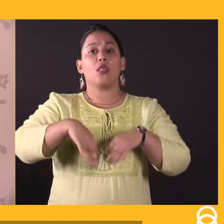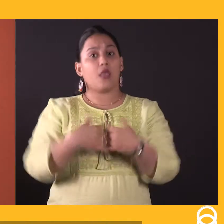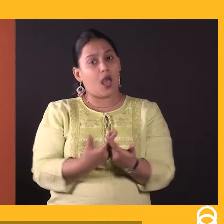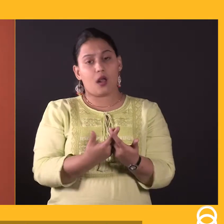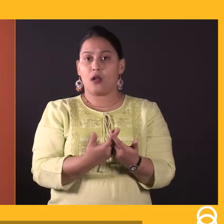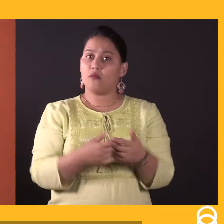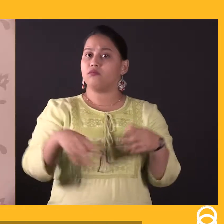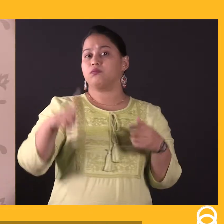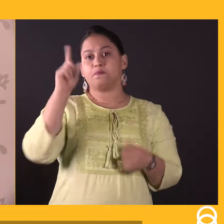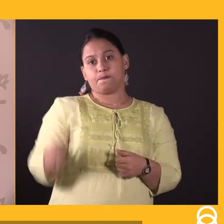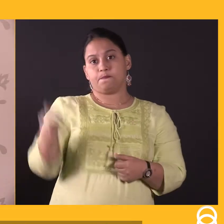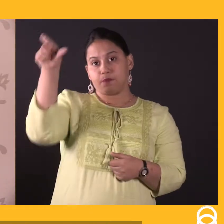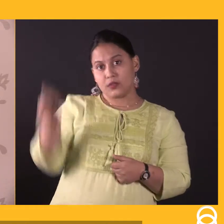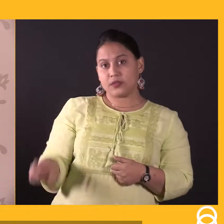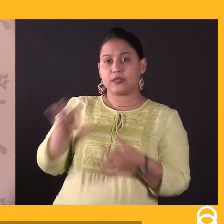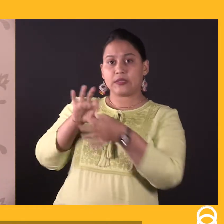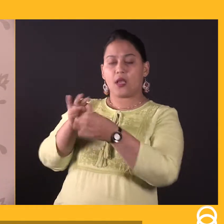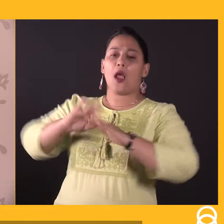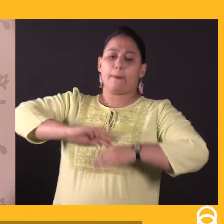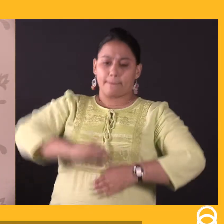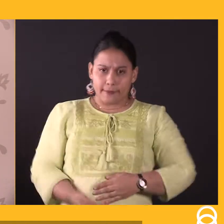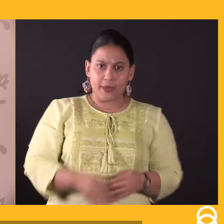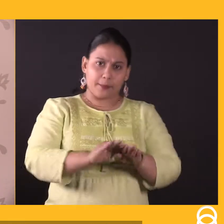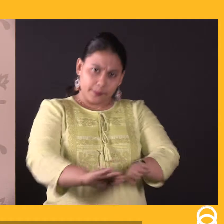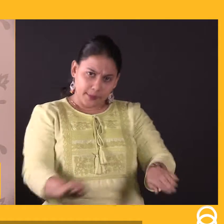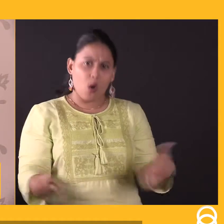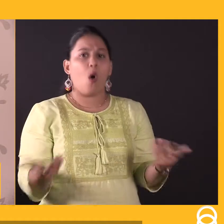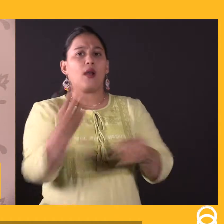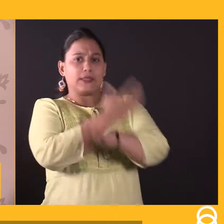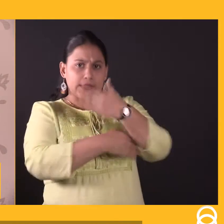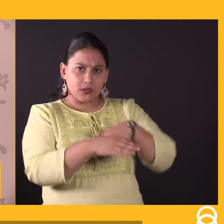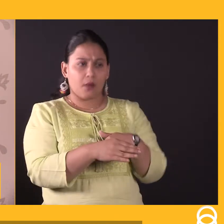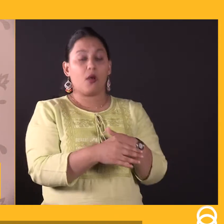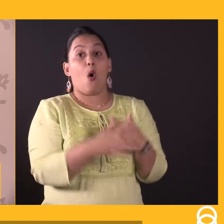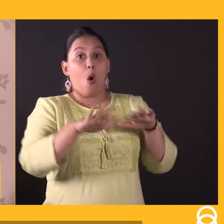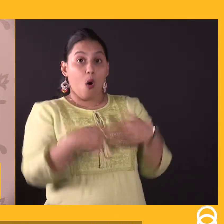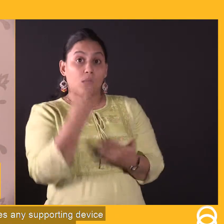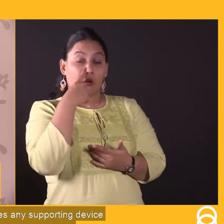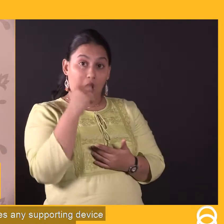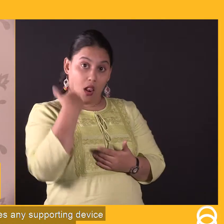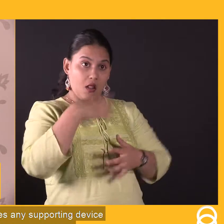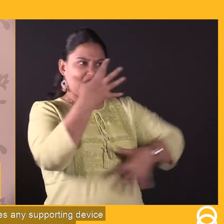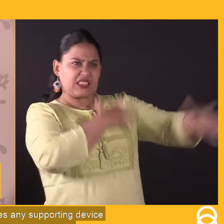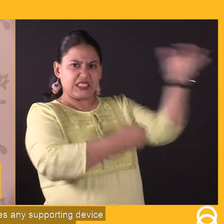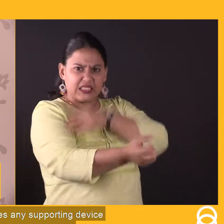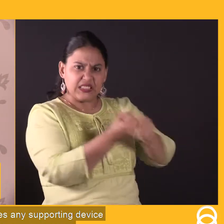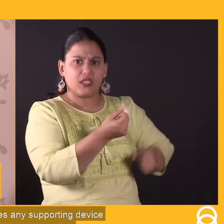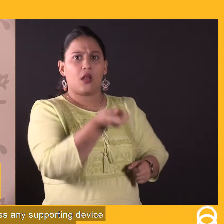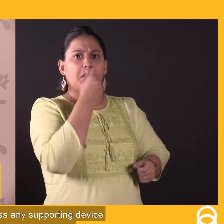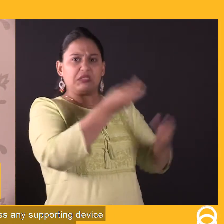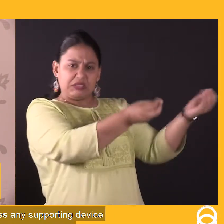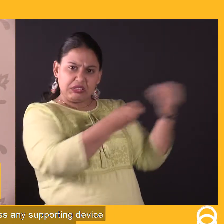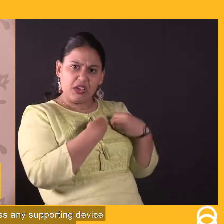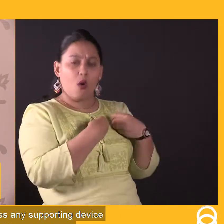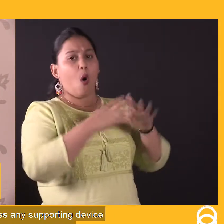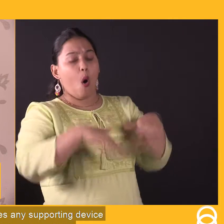अगर कोई व्यक्ति किसी विकलांग बालक या महीला के साथ योन शोशन करता है या उसके किसी साहेक उपकरन